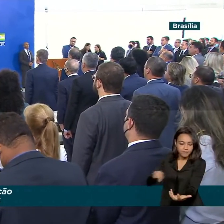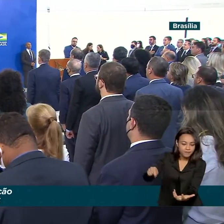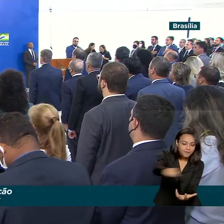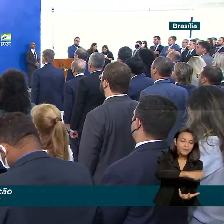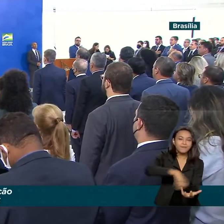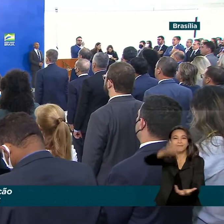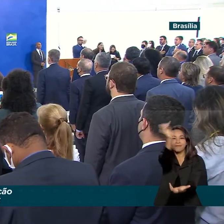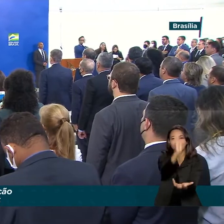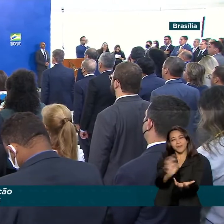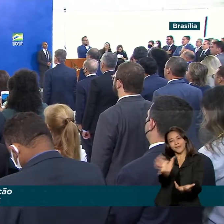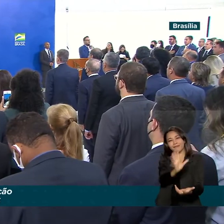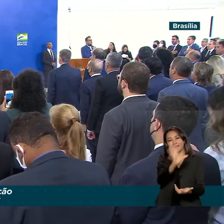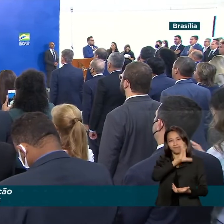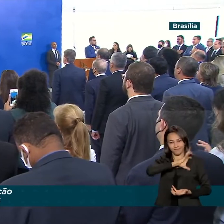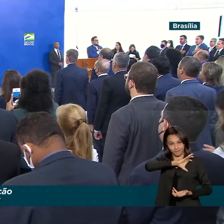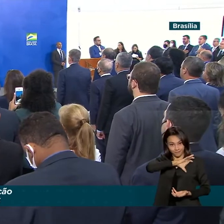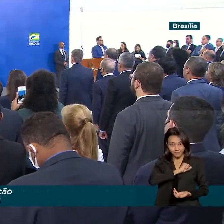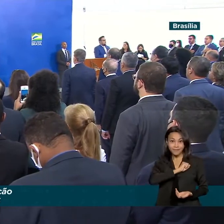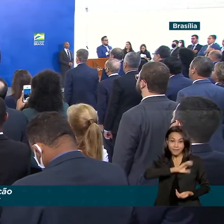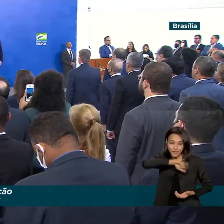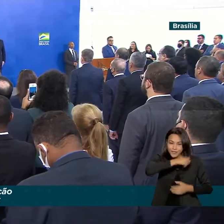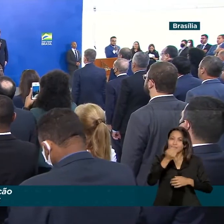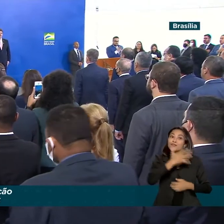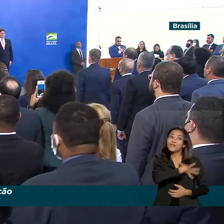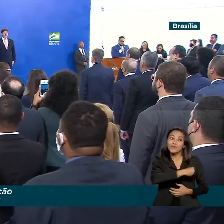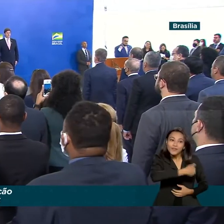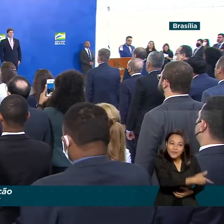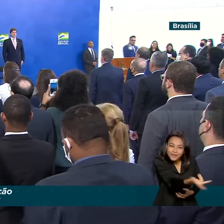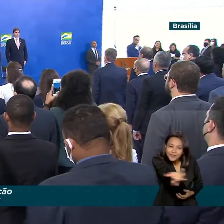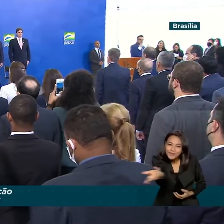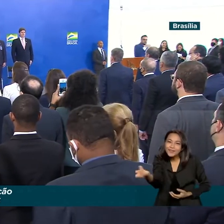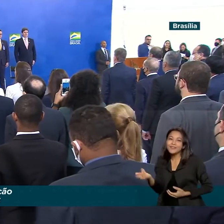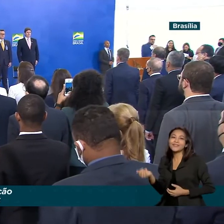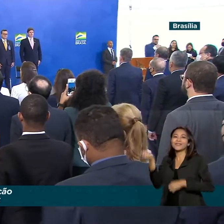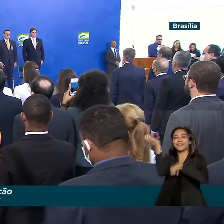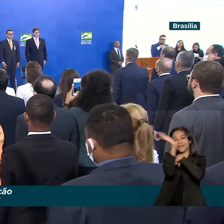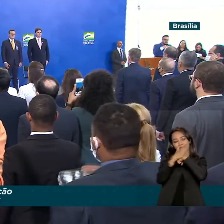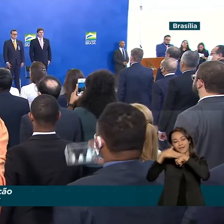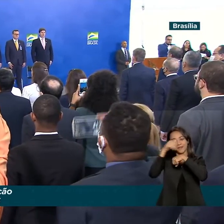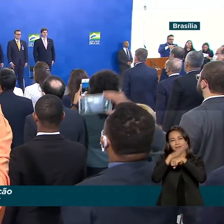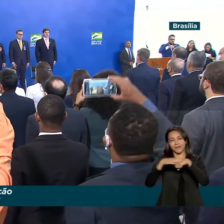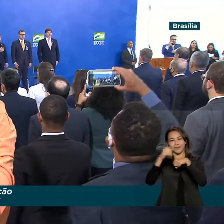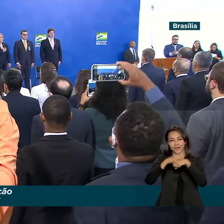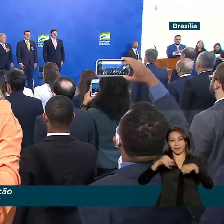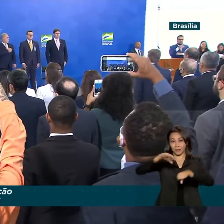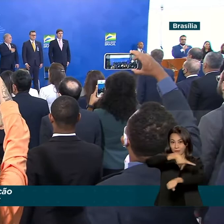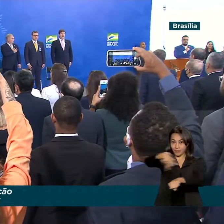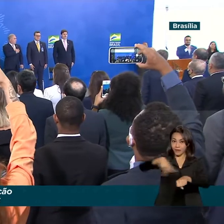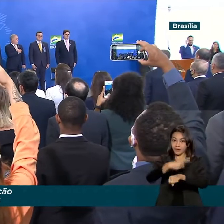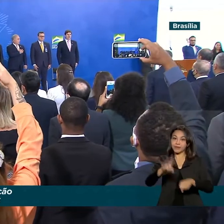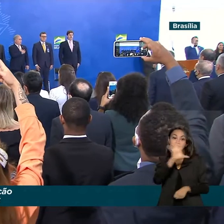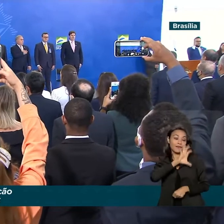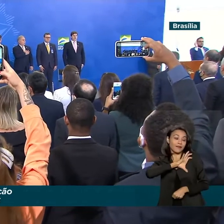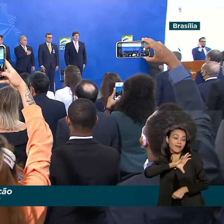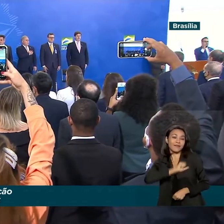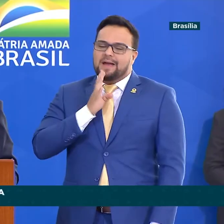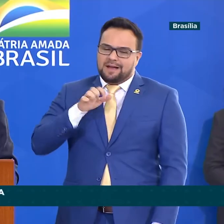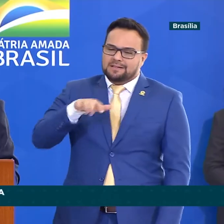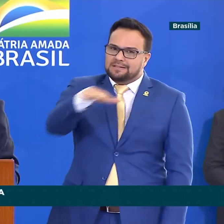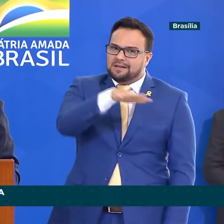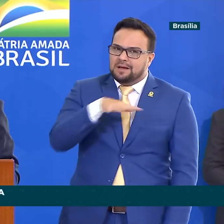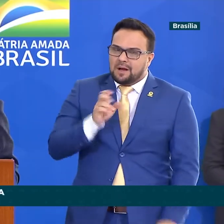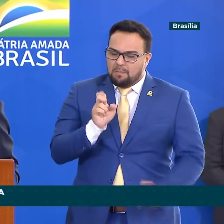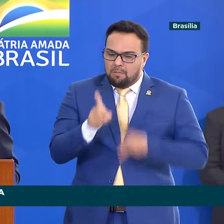presidente Jair Bolsonaro e o ministro da Caça Civil, Ciro Nogueira. Durante o evento, foi assinada uma portaria para moldar